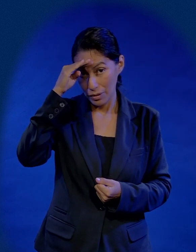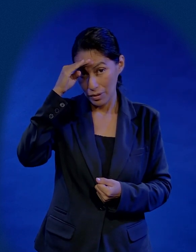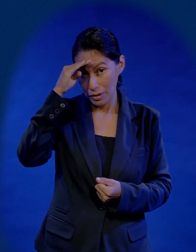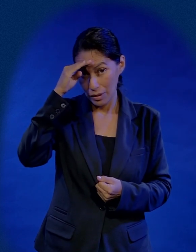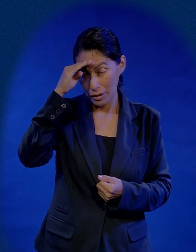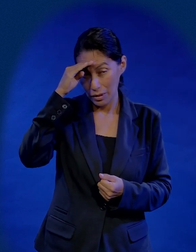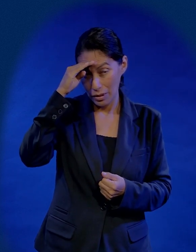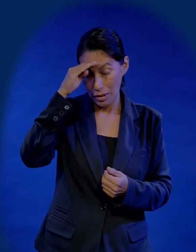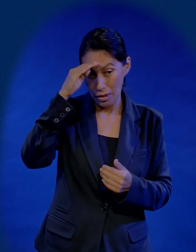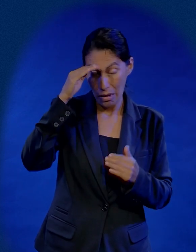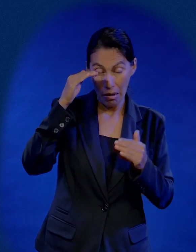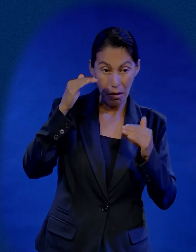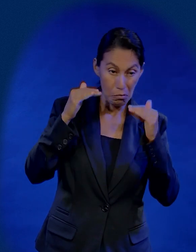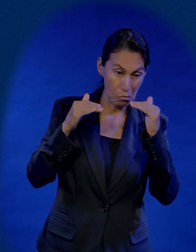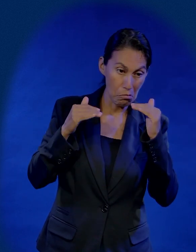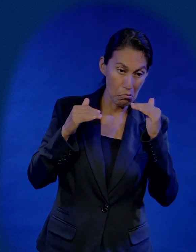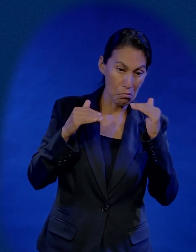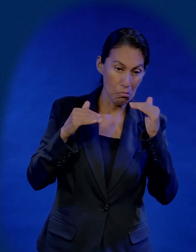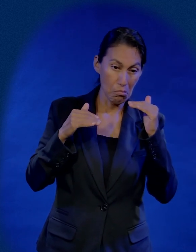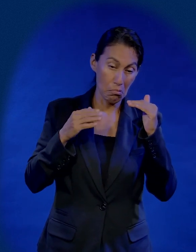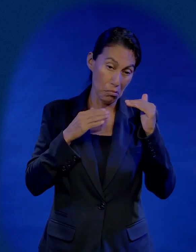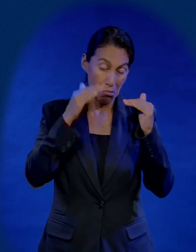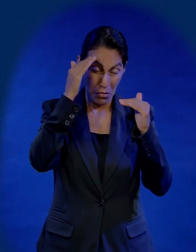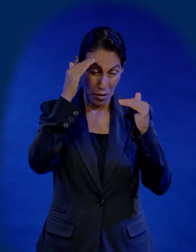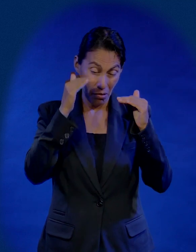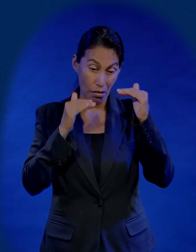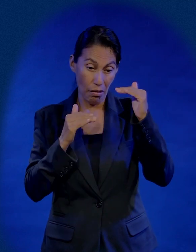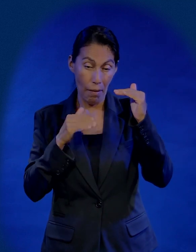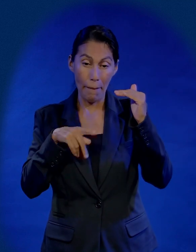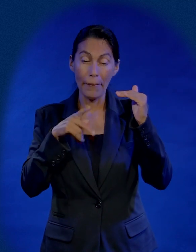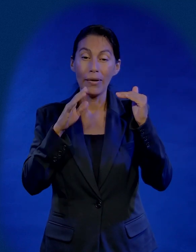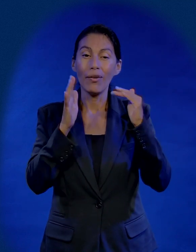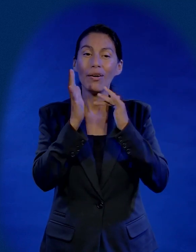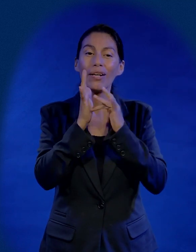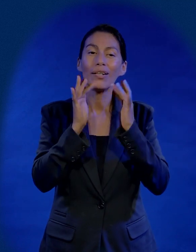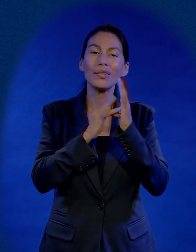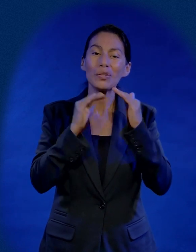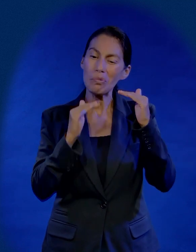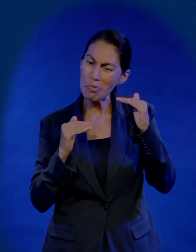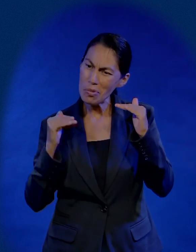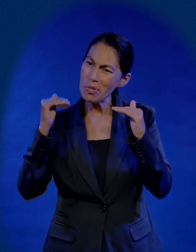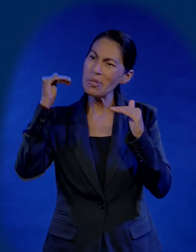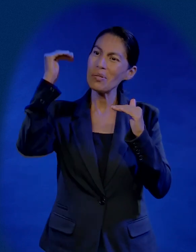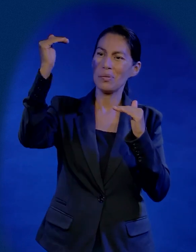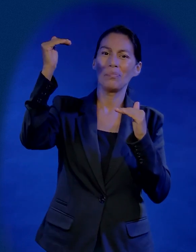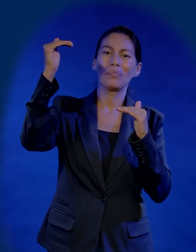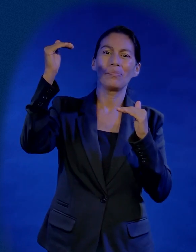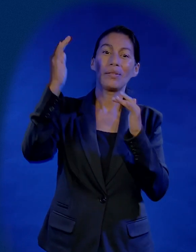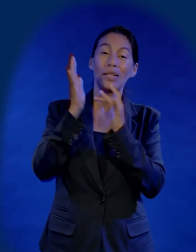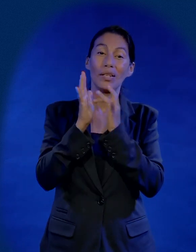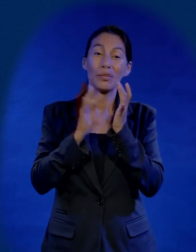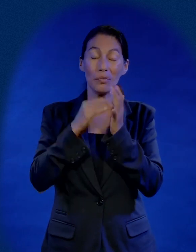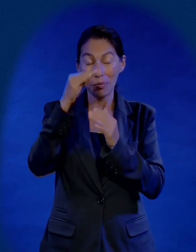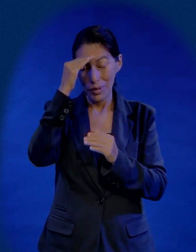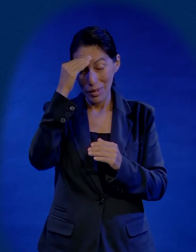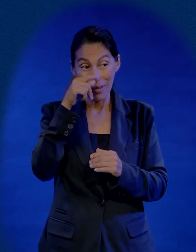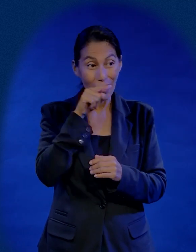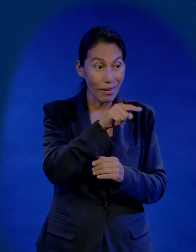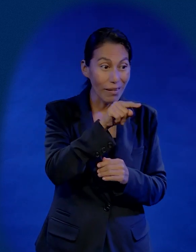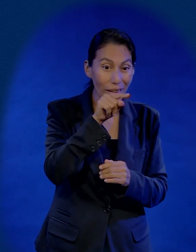no, Jesús estaba pensando en cosas súper más grandes, como es grande, más alto el cielo que la tierra, Jesús estaba pensando en usted y en mí,